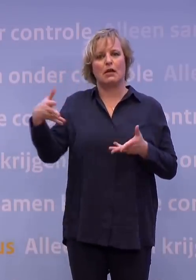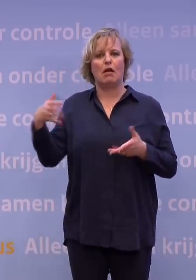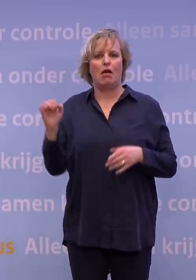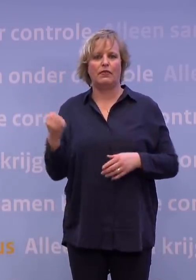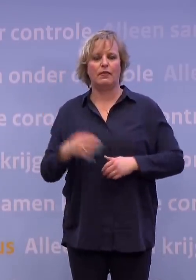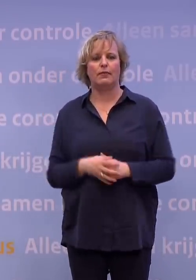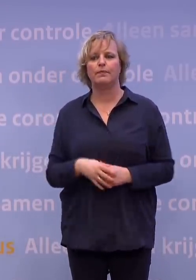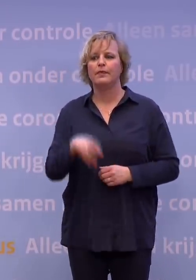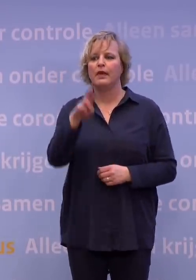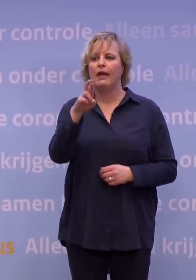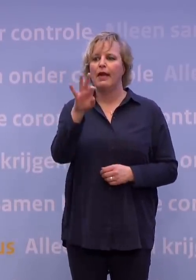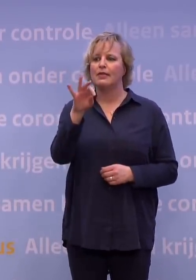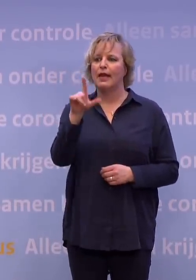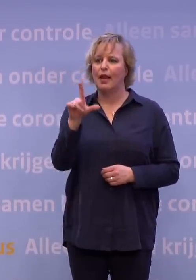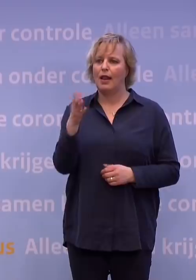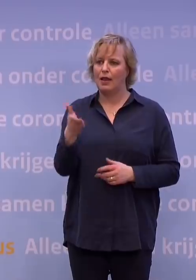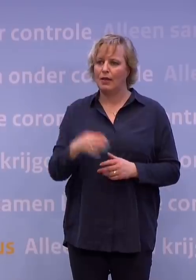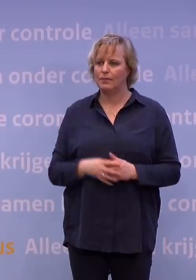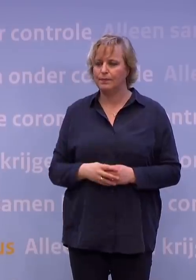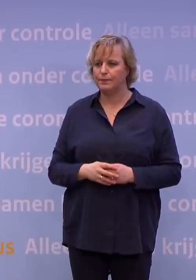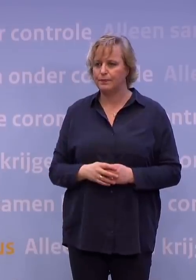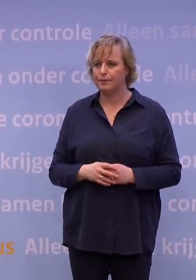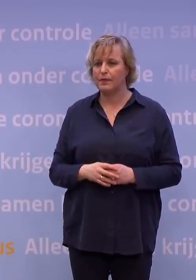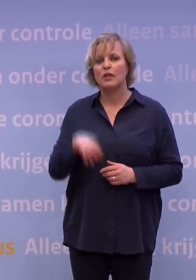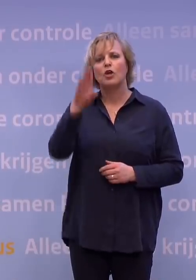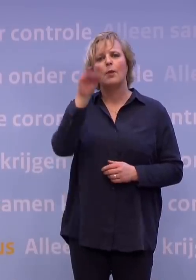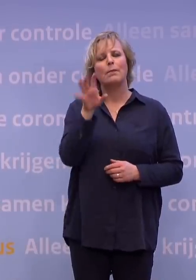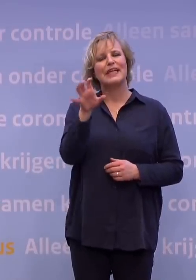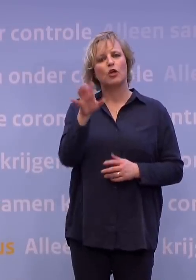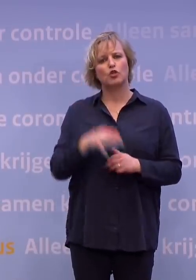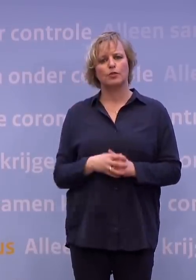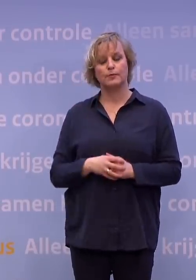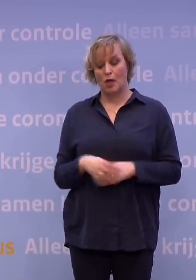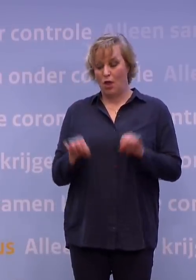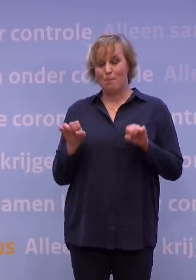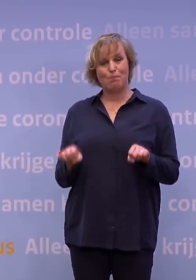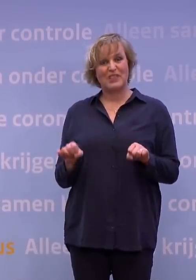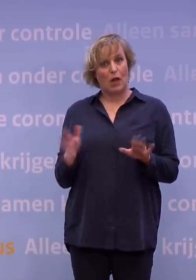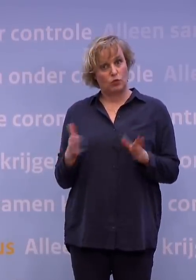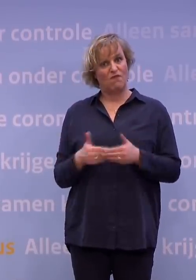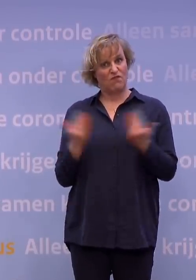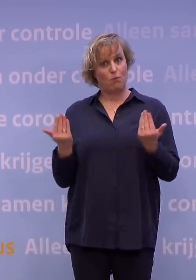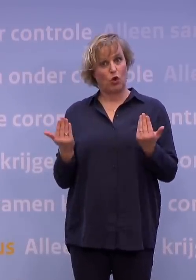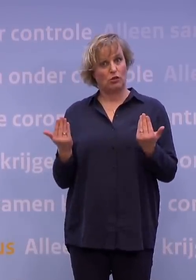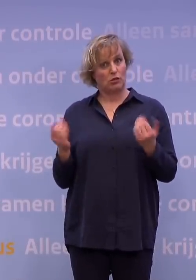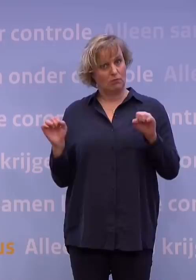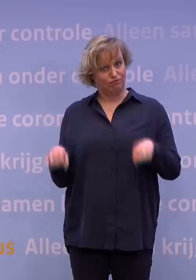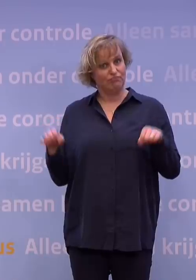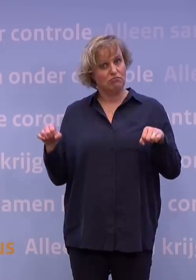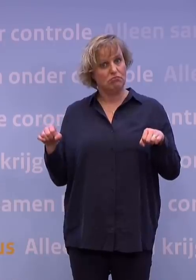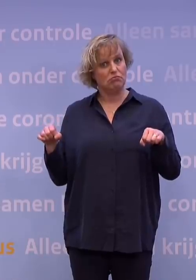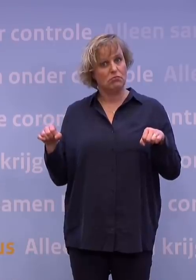RTL aansluitend SBS en daarna ANP. Meneer Rutte, u heeft dit besluit eigenlijk pas vanochtend genomen in het kabinet.